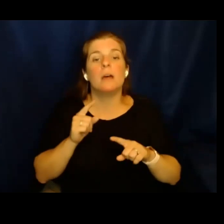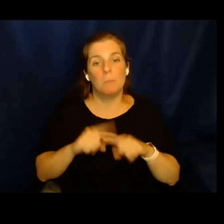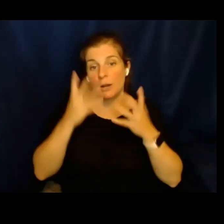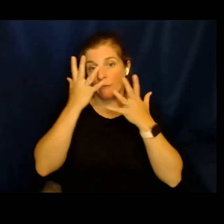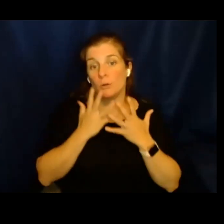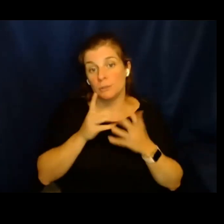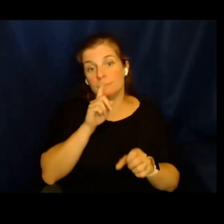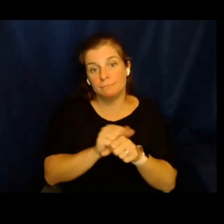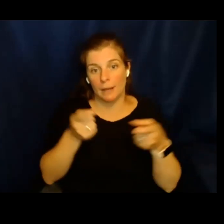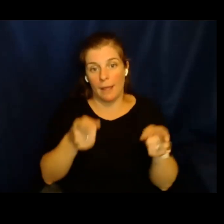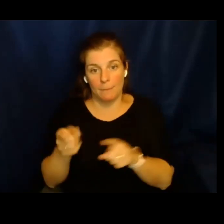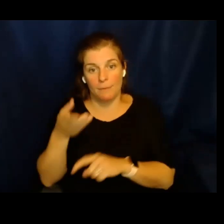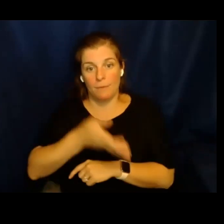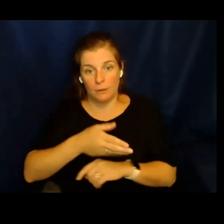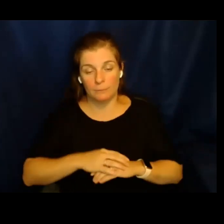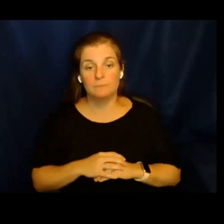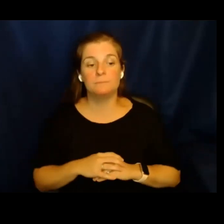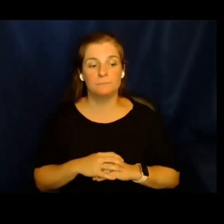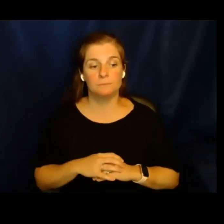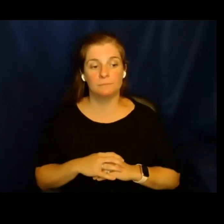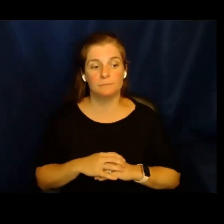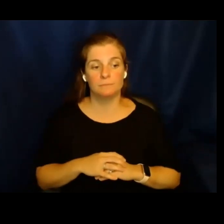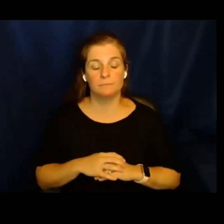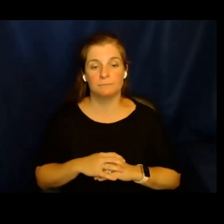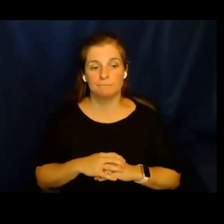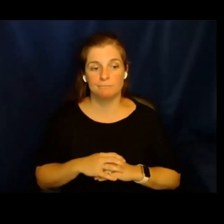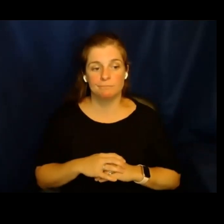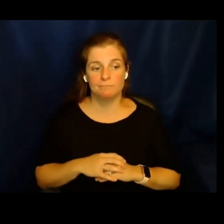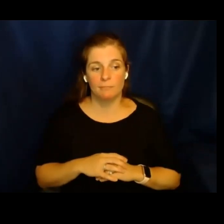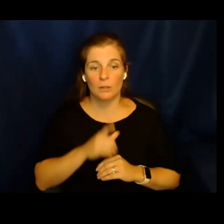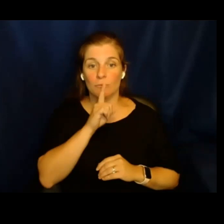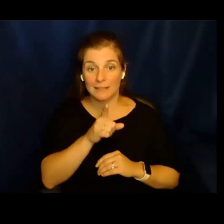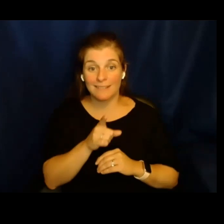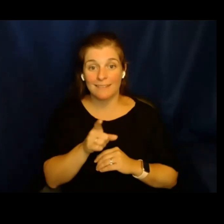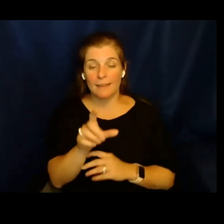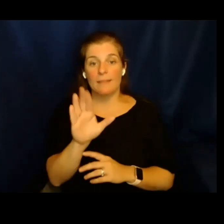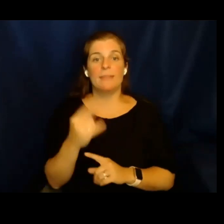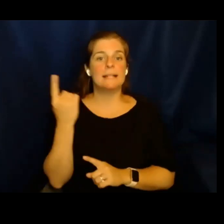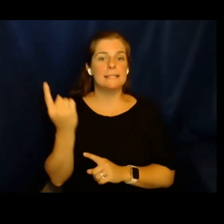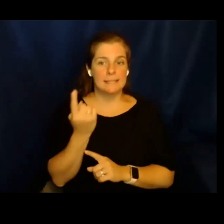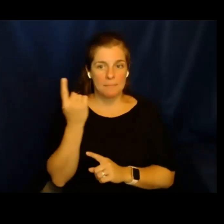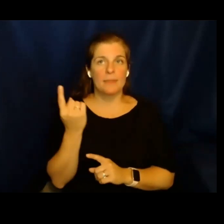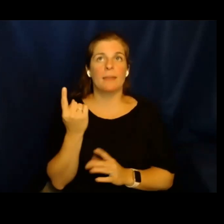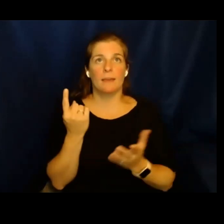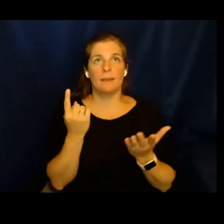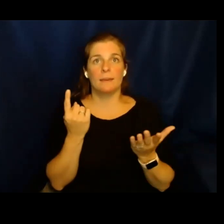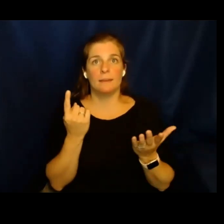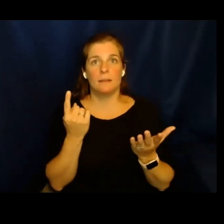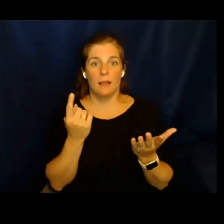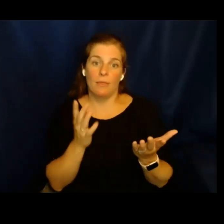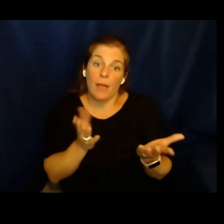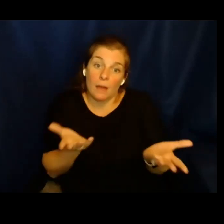aceptable. Eso era algo que ocurría y eso realmente es algo que,